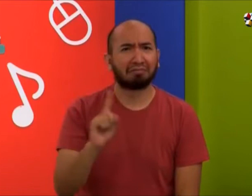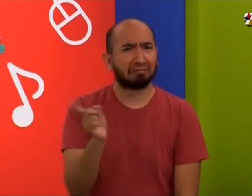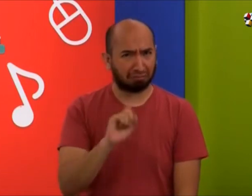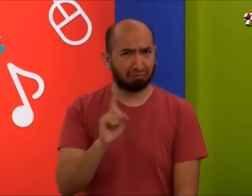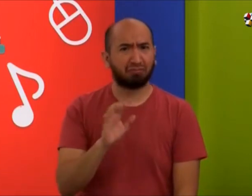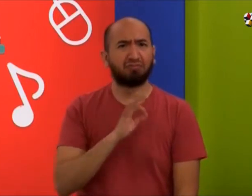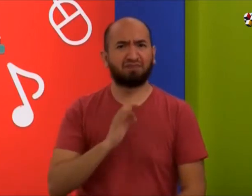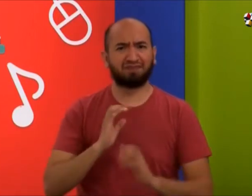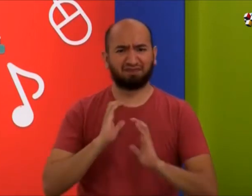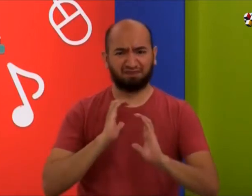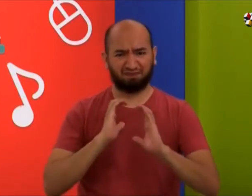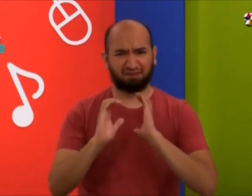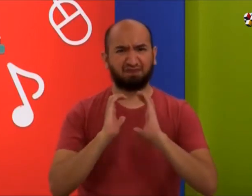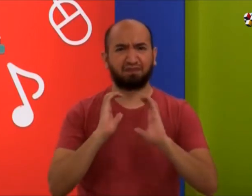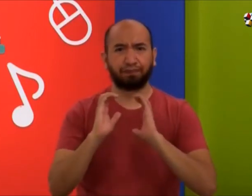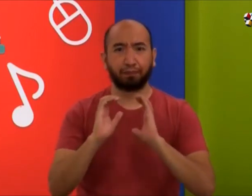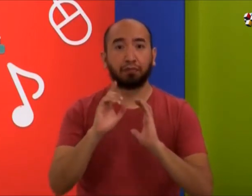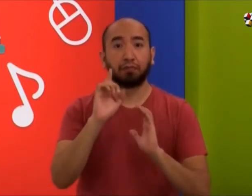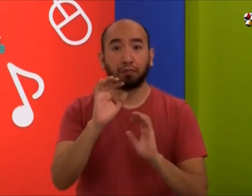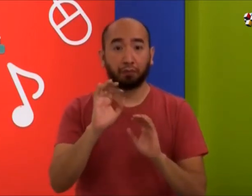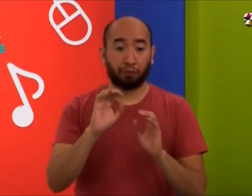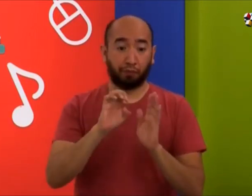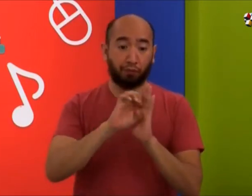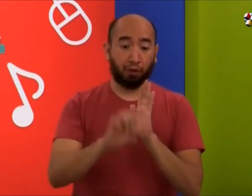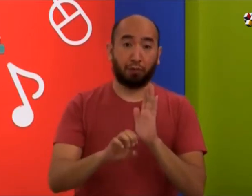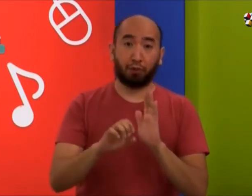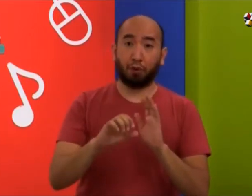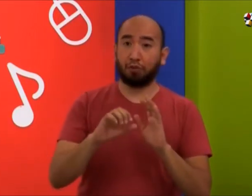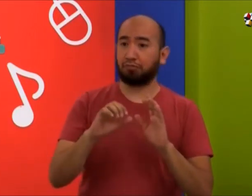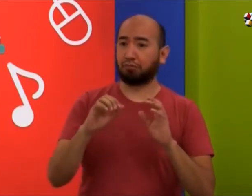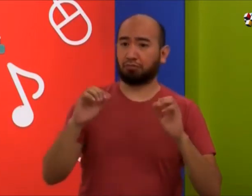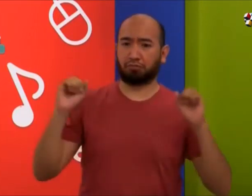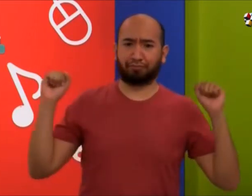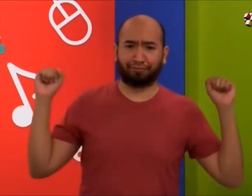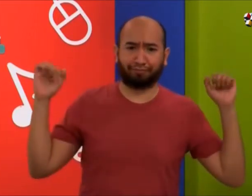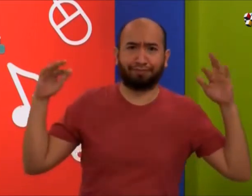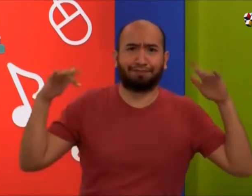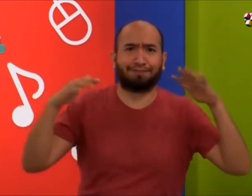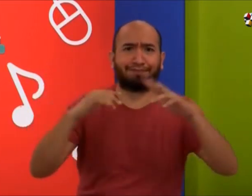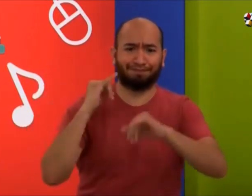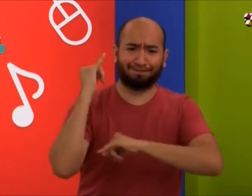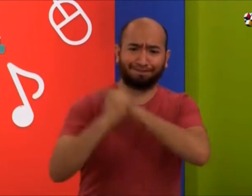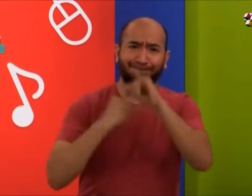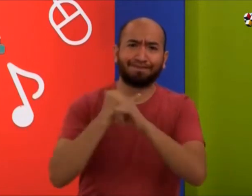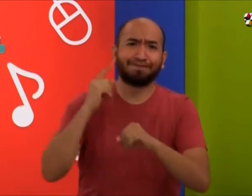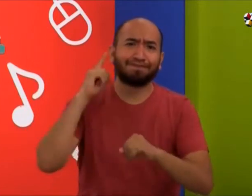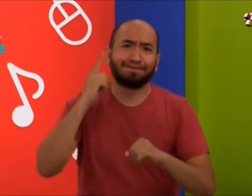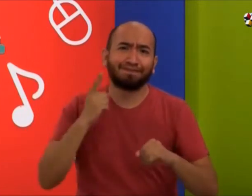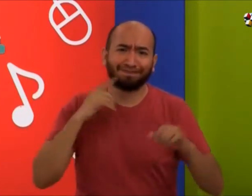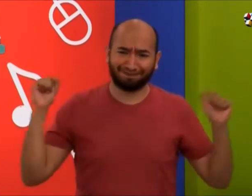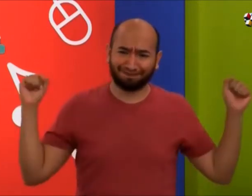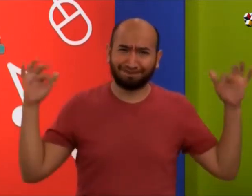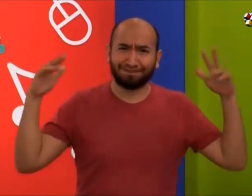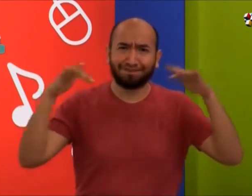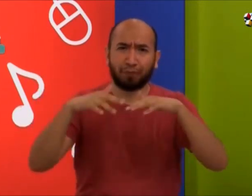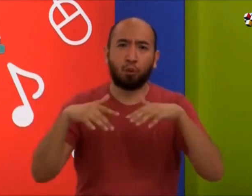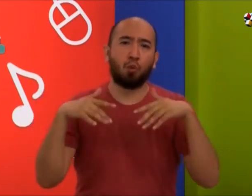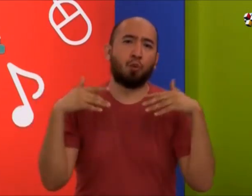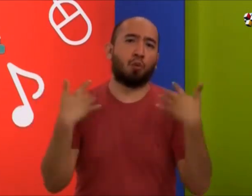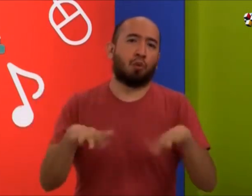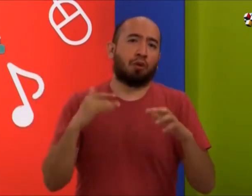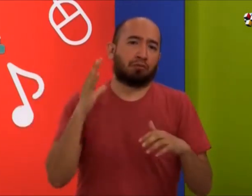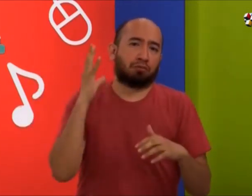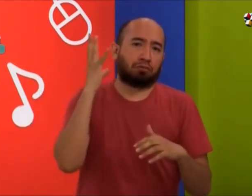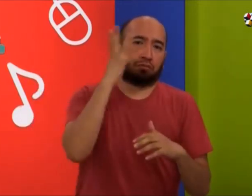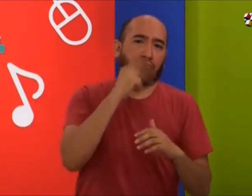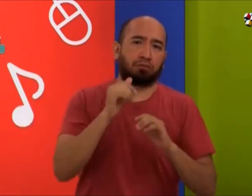Pero, no, de verdad no es para nosotros difícil comunicarnos. Nos podemos comunicar muy bien. Por ejemplo, una vez fuimos a